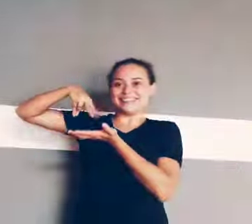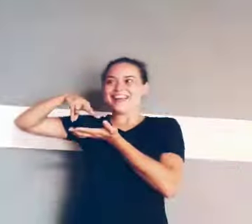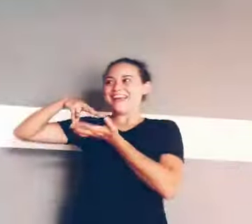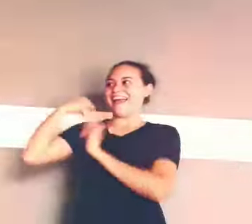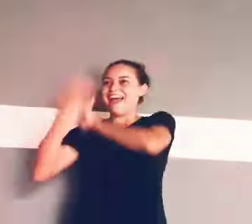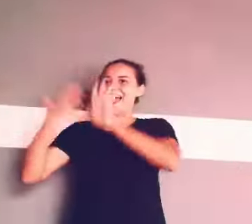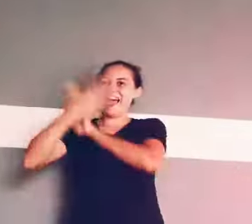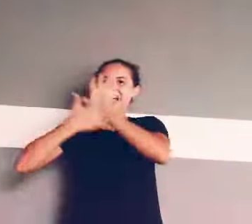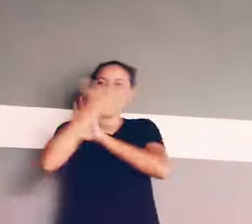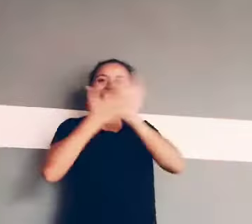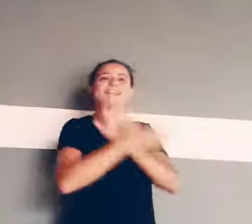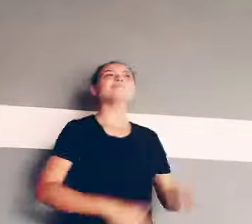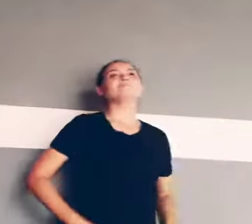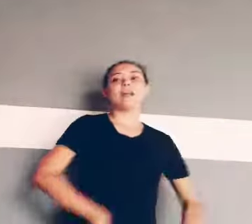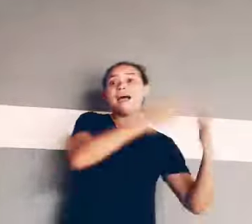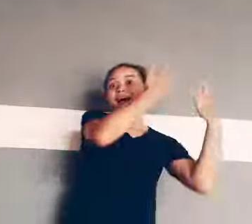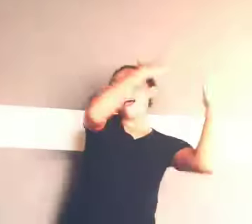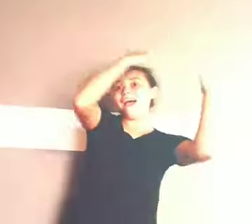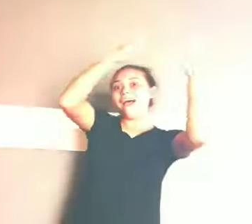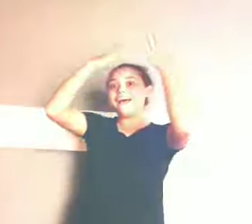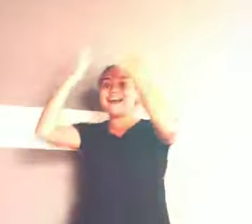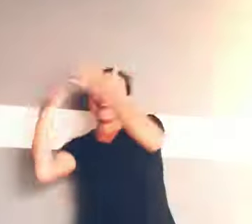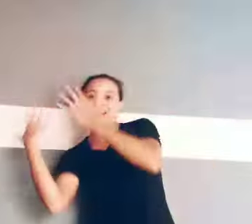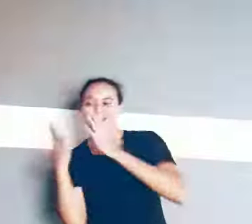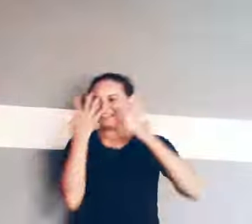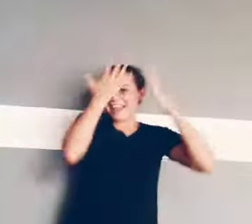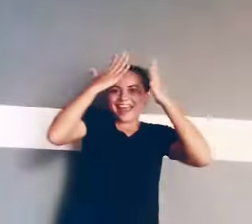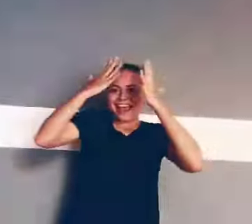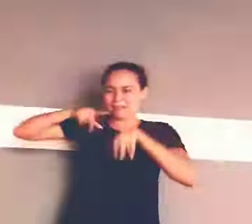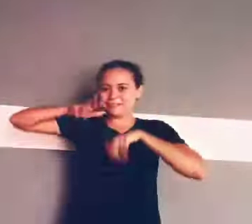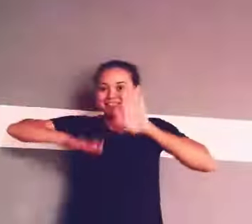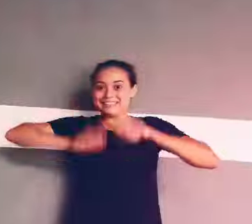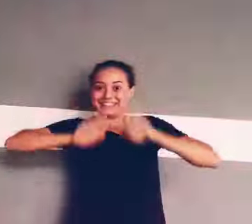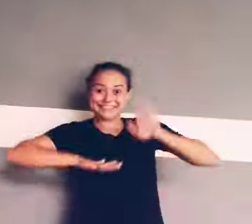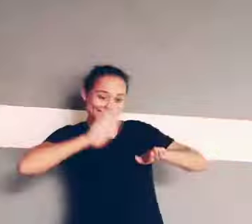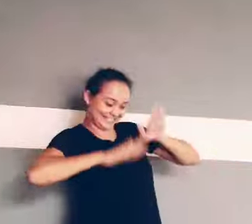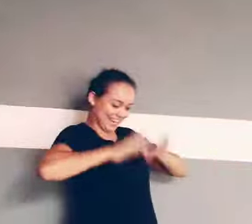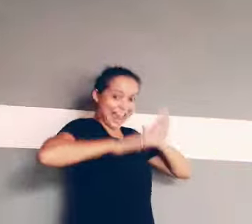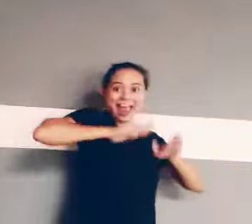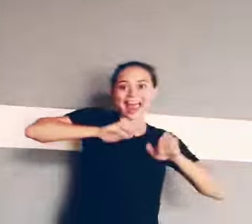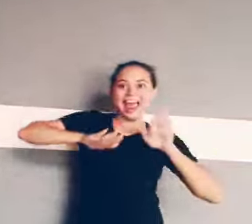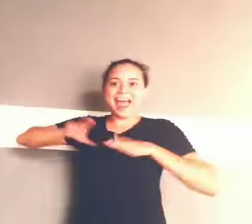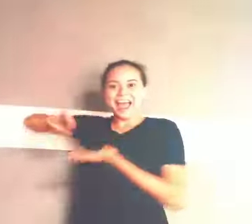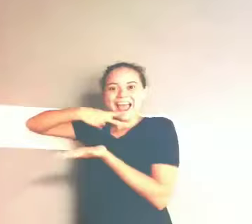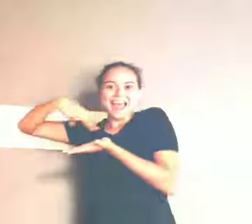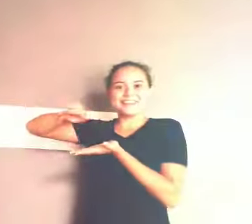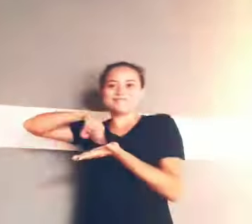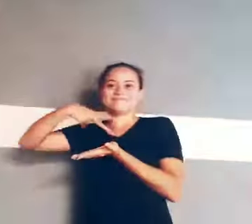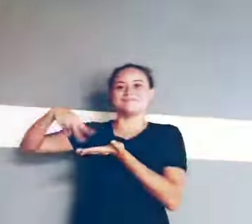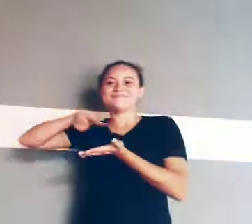voz Batendo palmas, batendo os pés Com minha dança, com